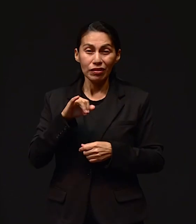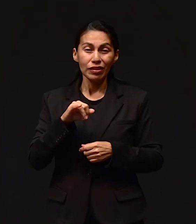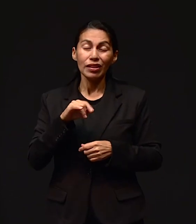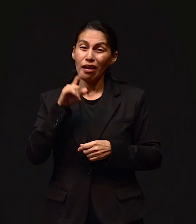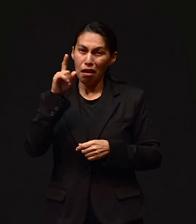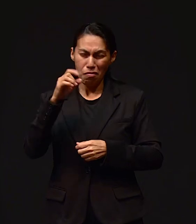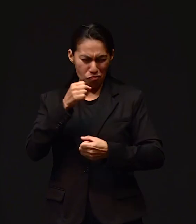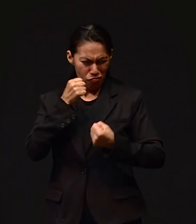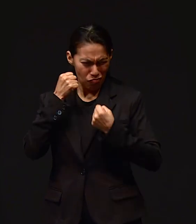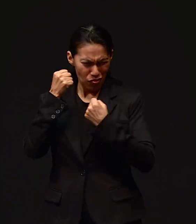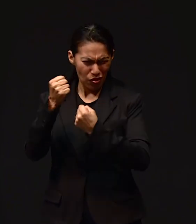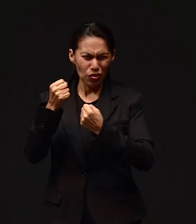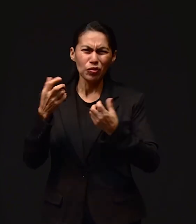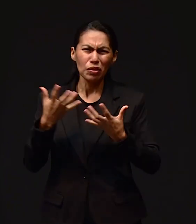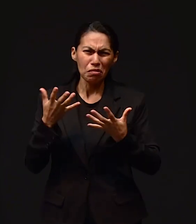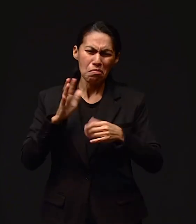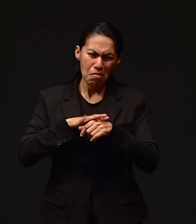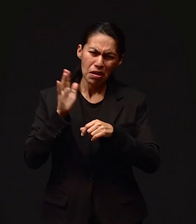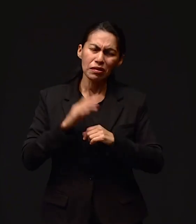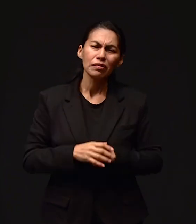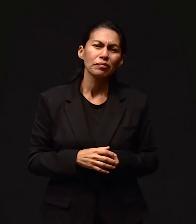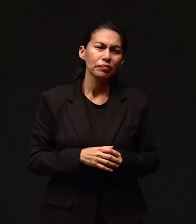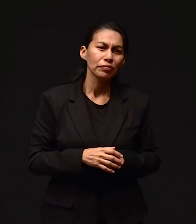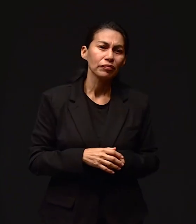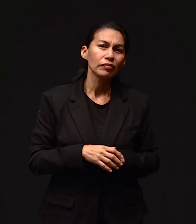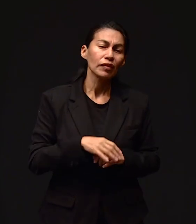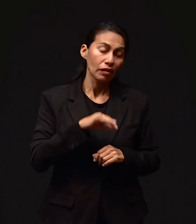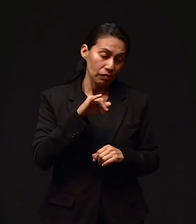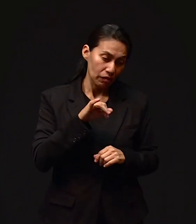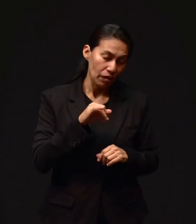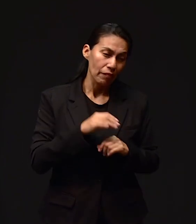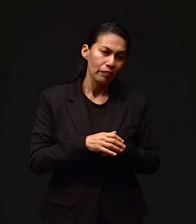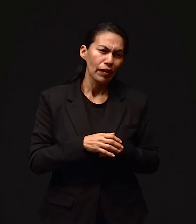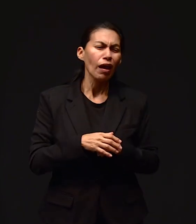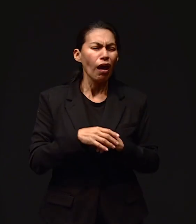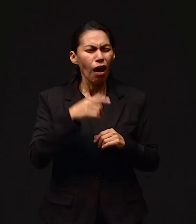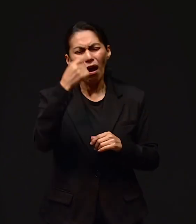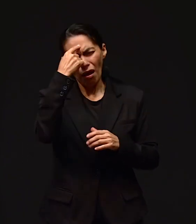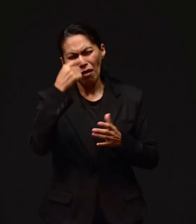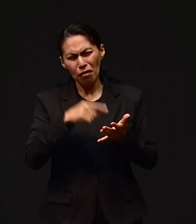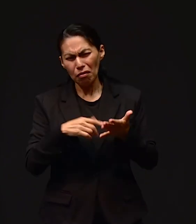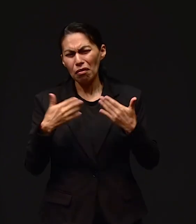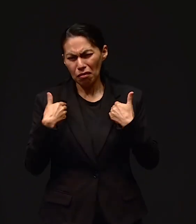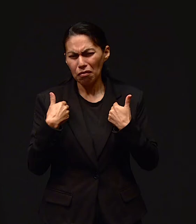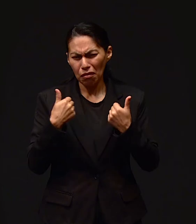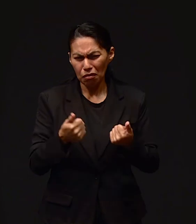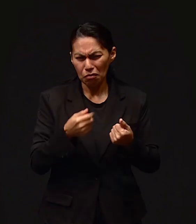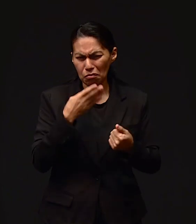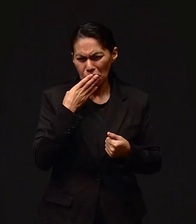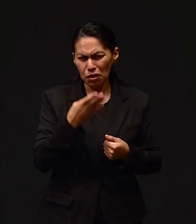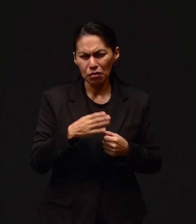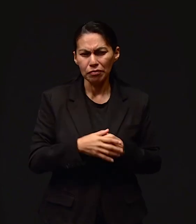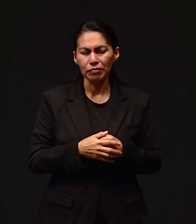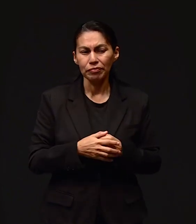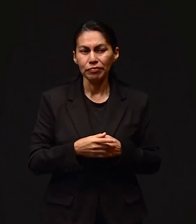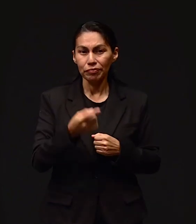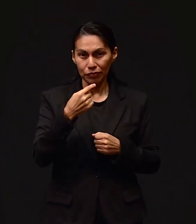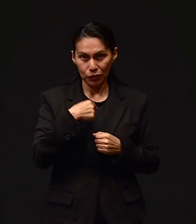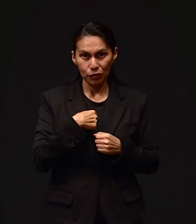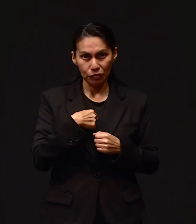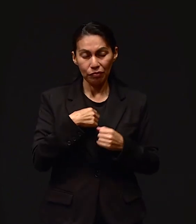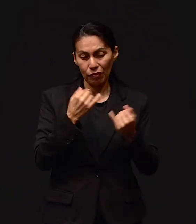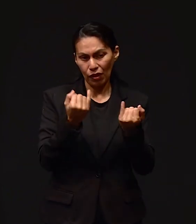hacerlo en dado caso. Sí. Porque Dios suple, creo entenderte perfectamente, porque